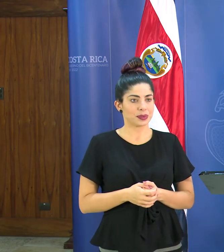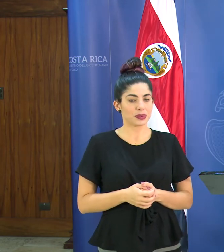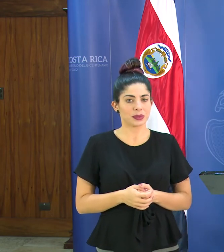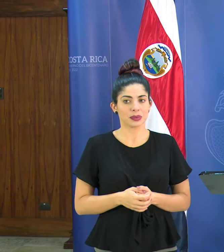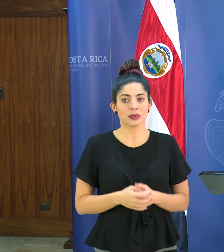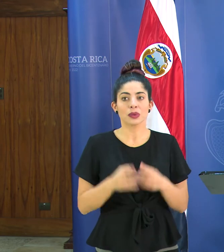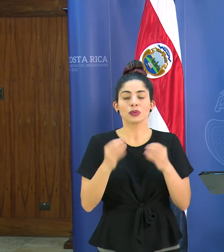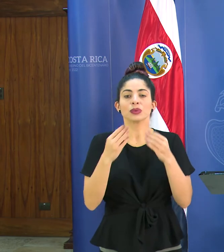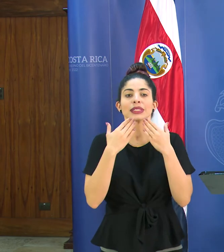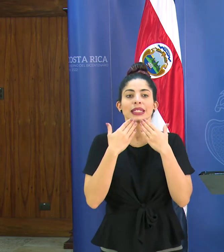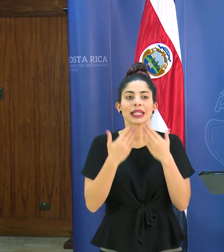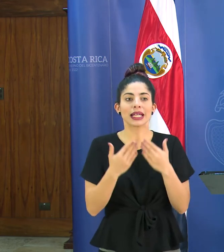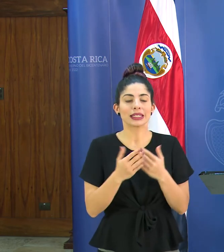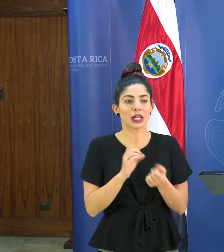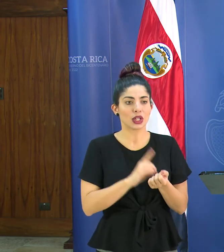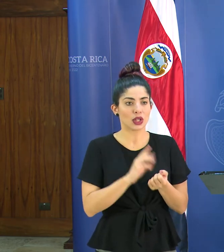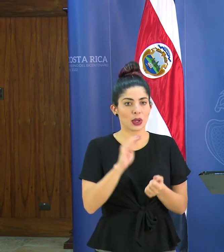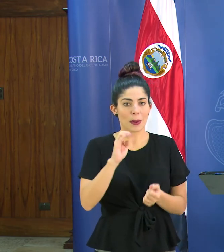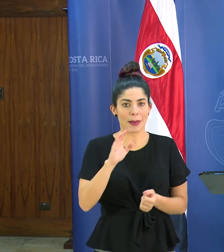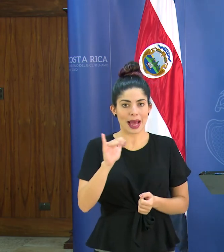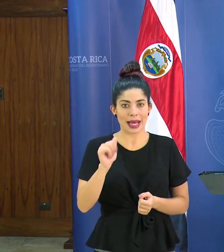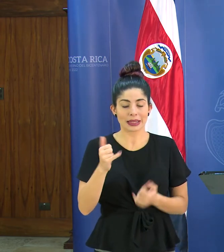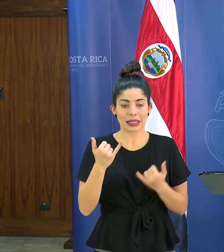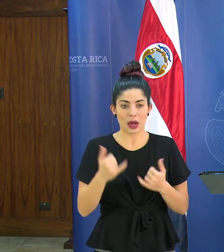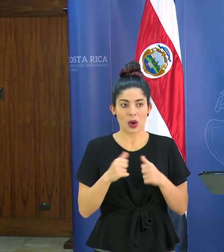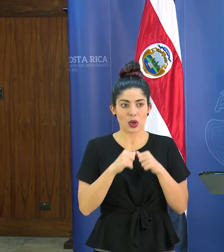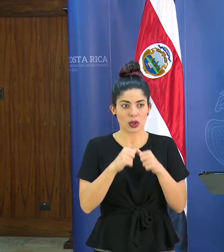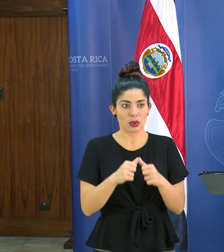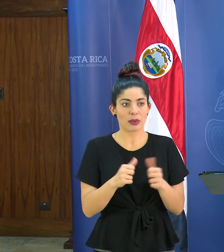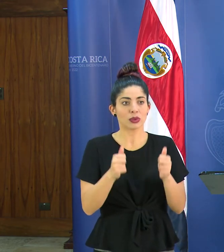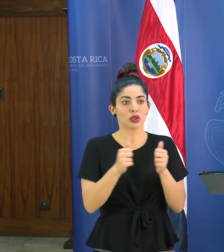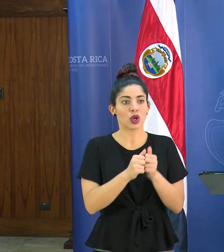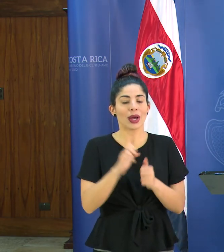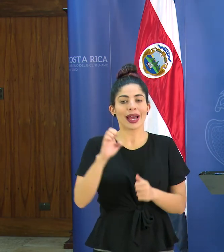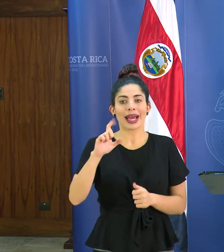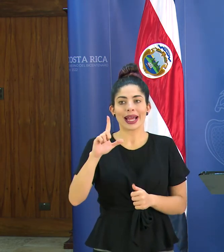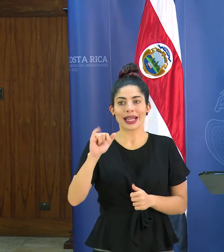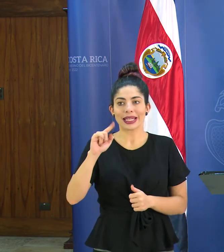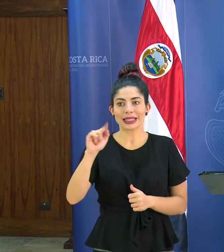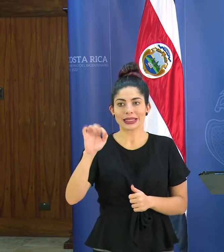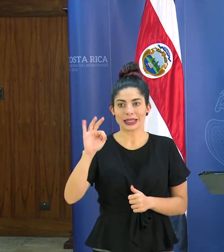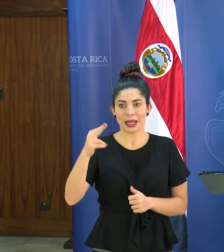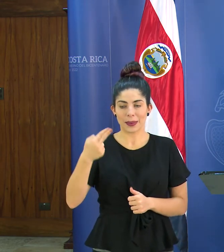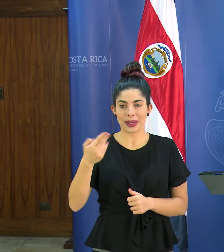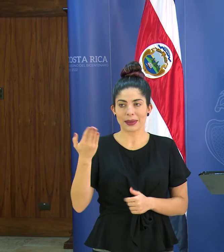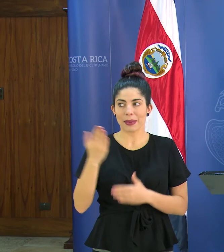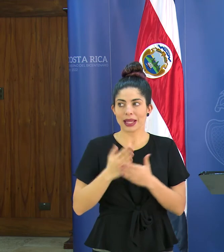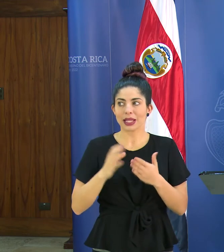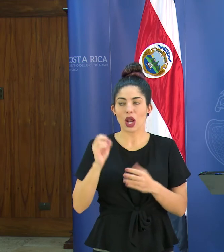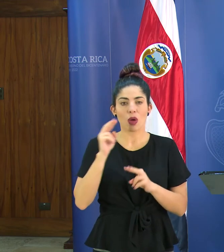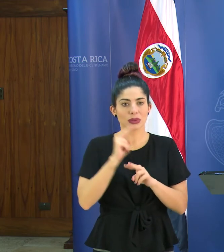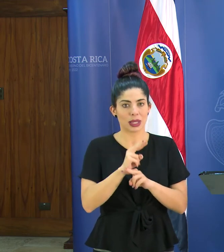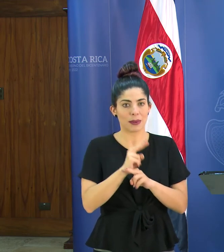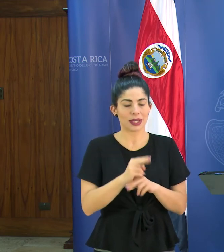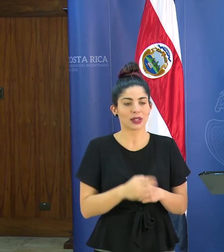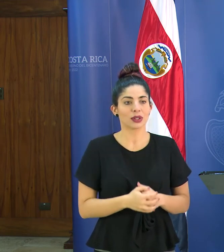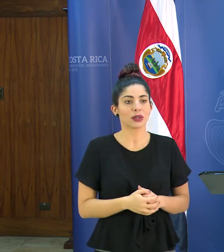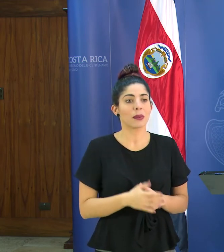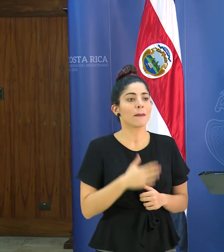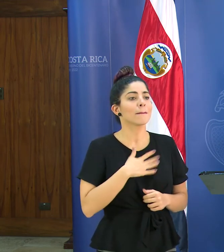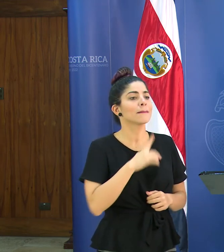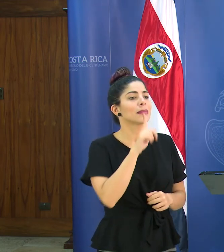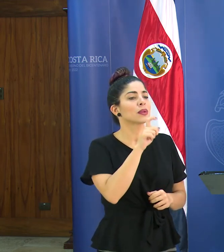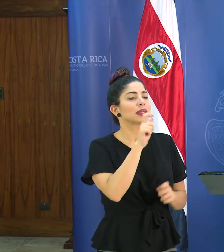Muchas gracias al doctor Bacaya continuamos con Elizabeth del Observador su consulta por favor Sí mi